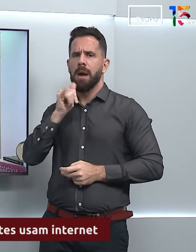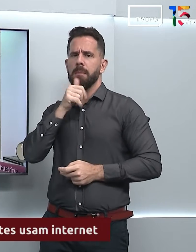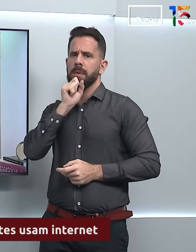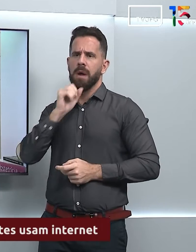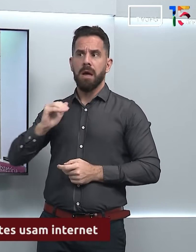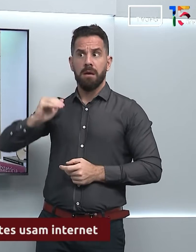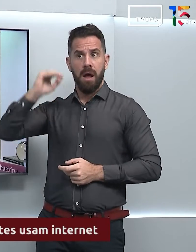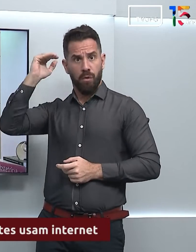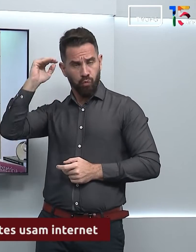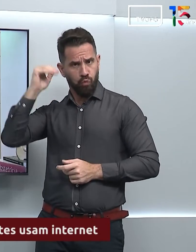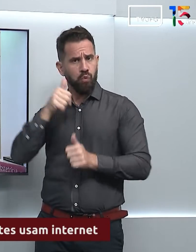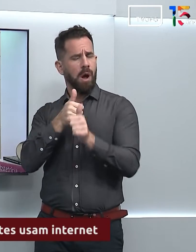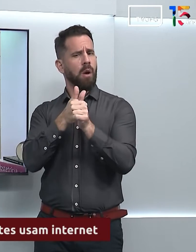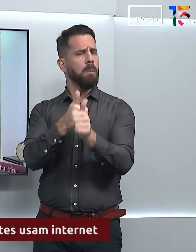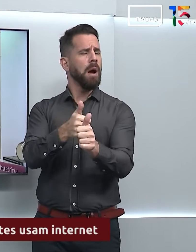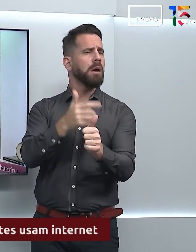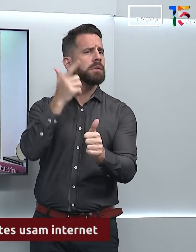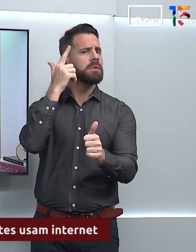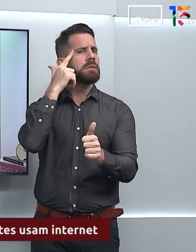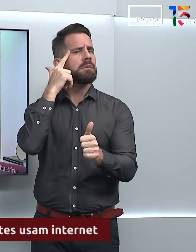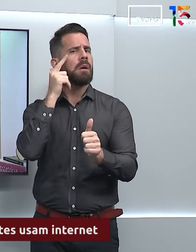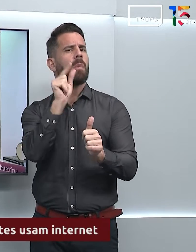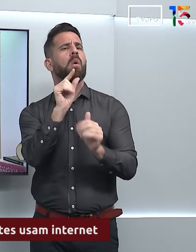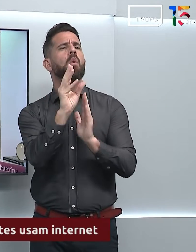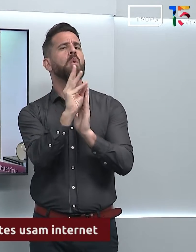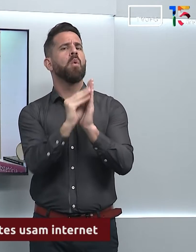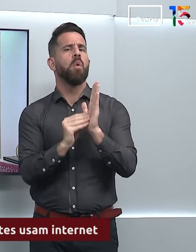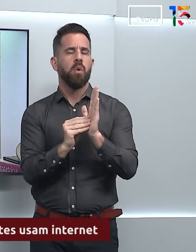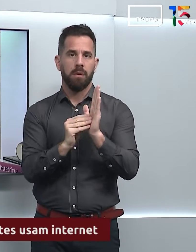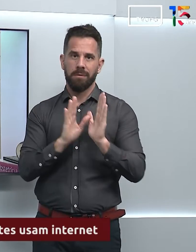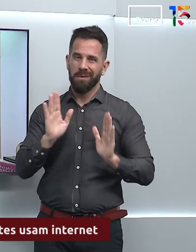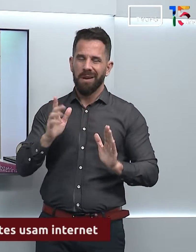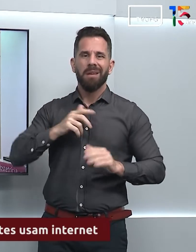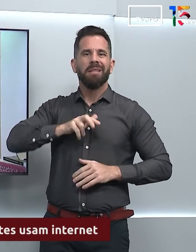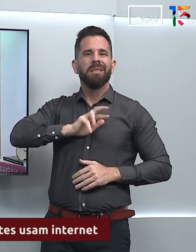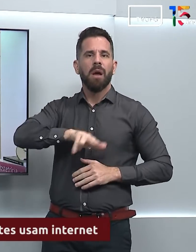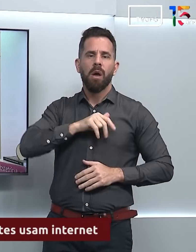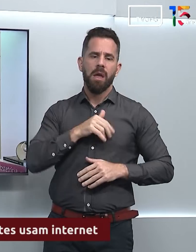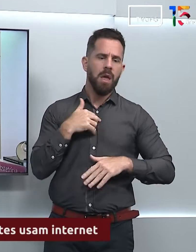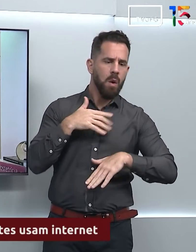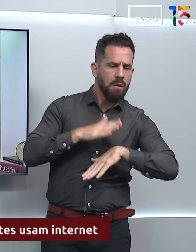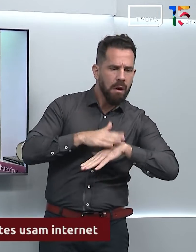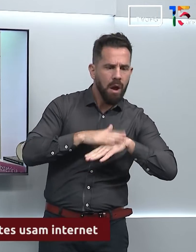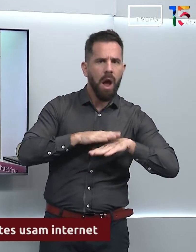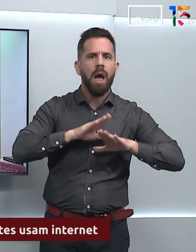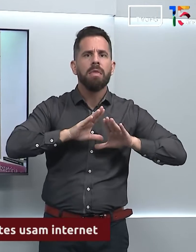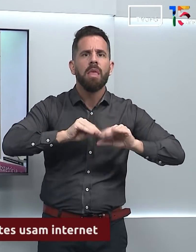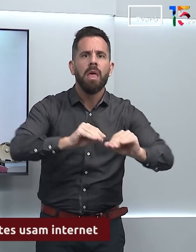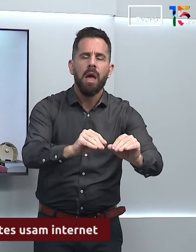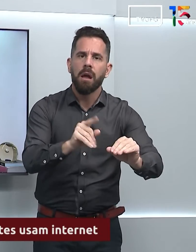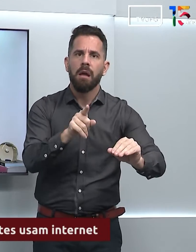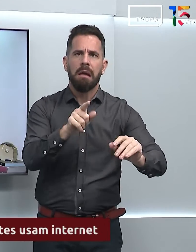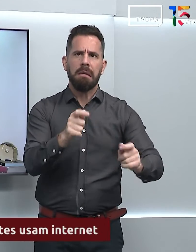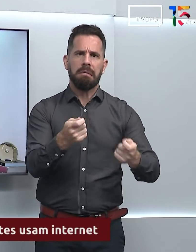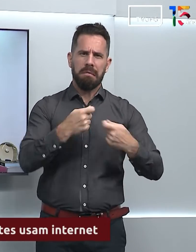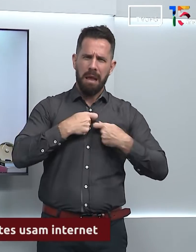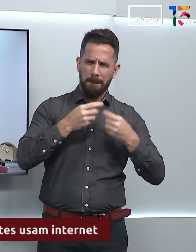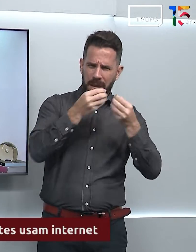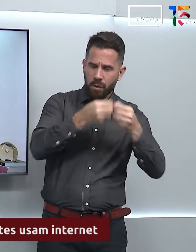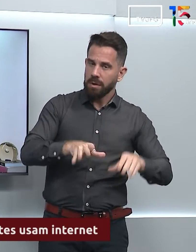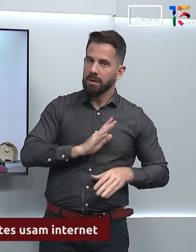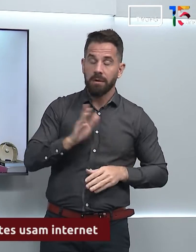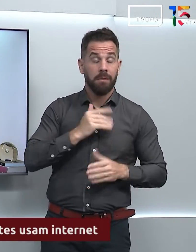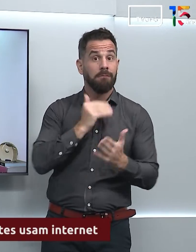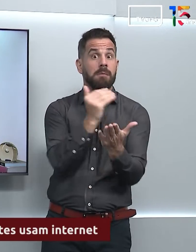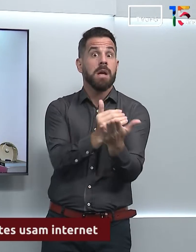adulto. Ela explica ainda que não é o uso que causa malefícios, é o excesso. Vamos supor que já tem uma